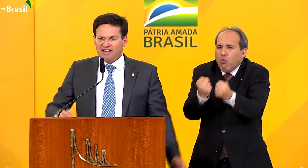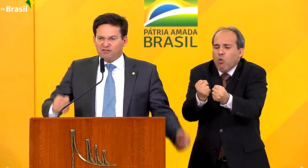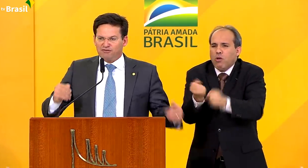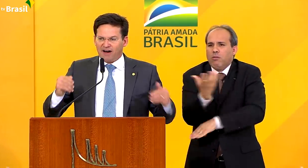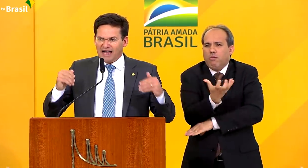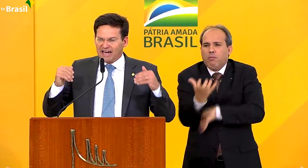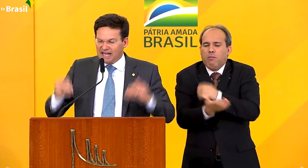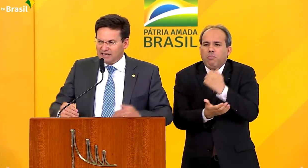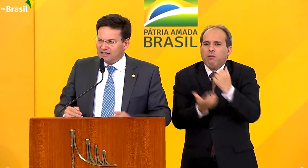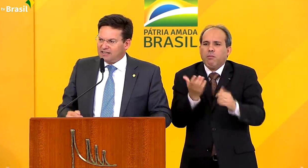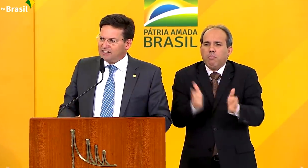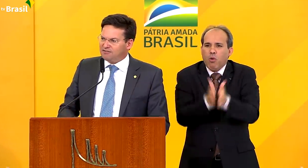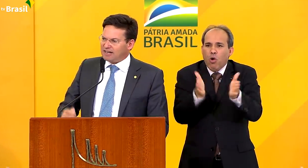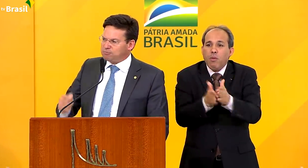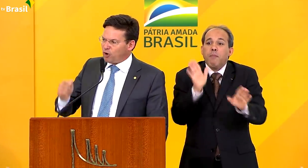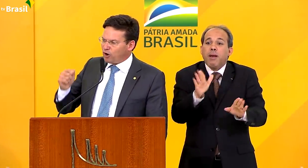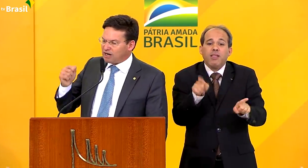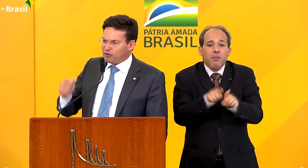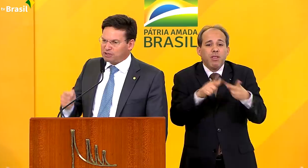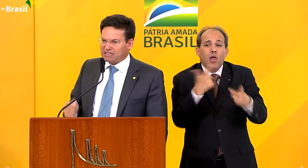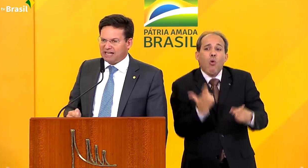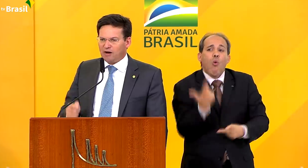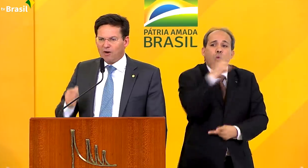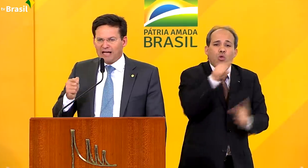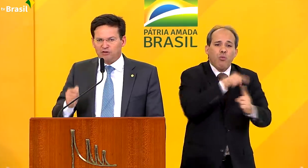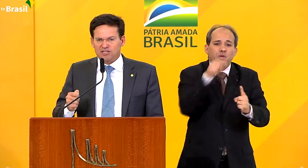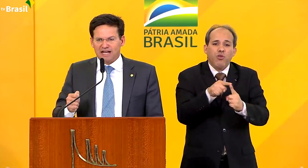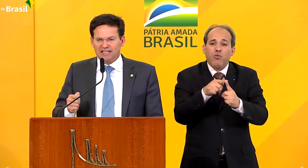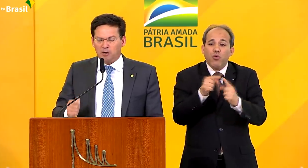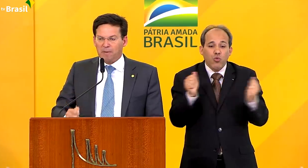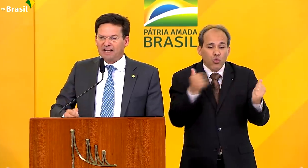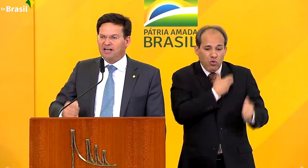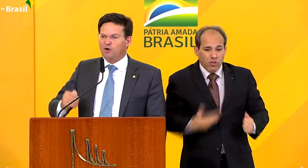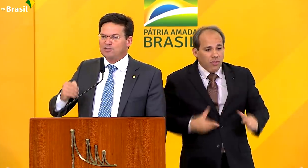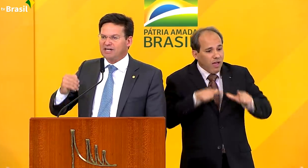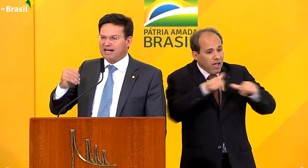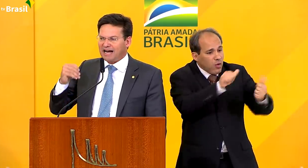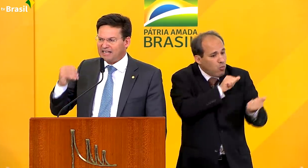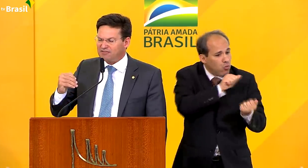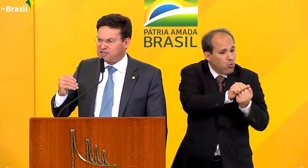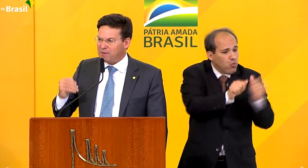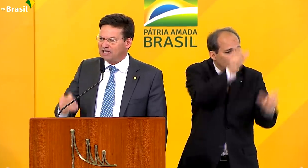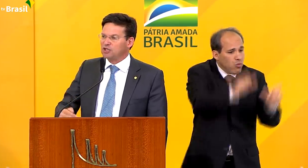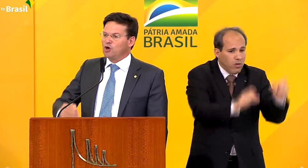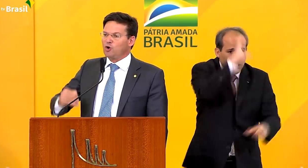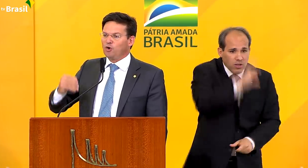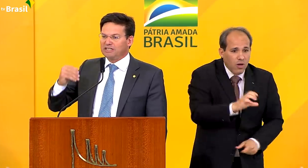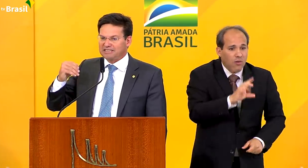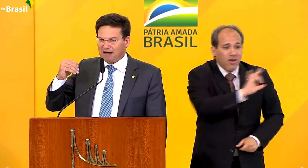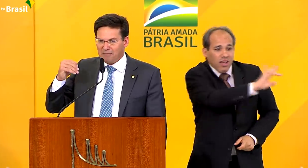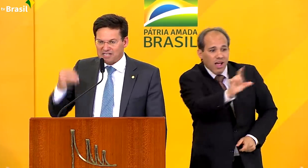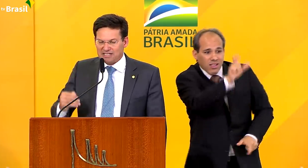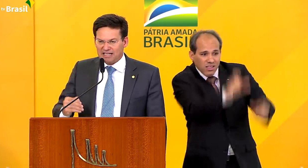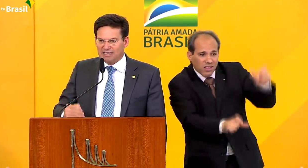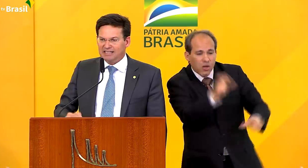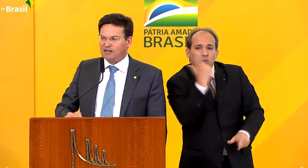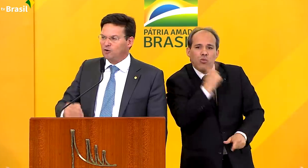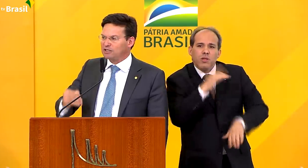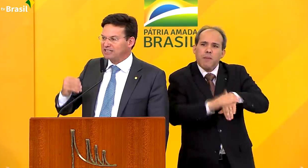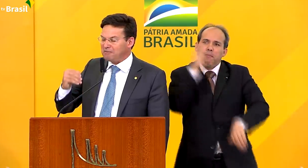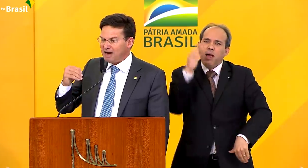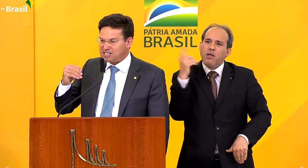pobreza, vai além e vai colocar o Estado ao lado do cidadão para que ele consiga cada vez mais conquistar mais